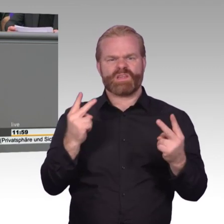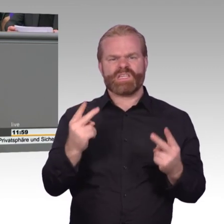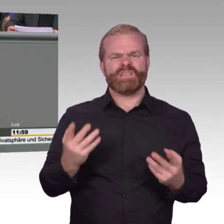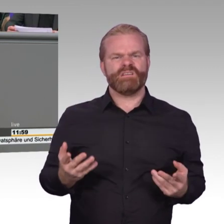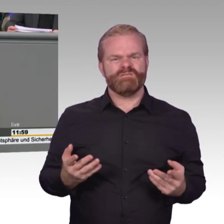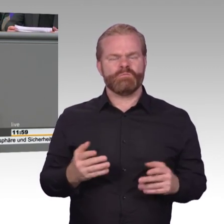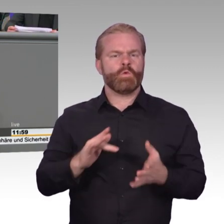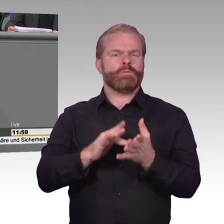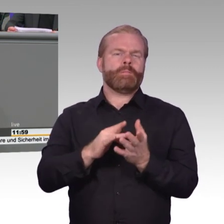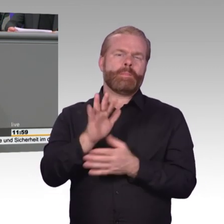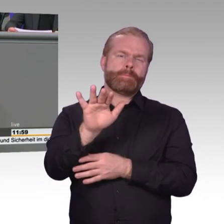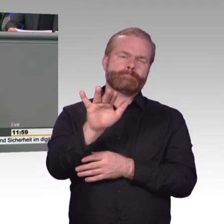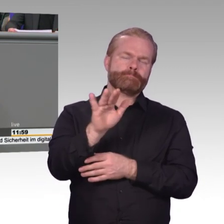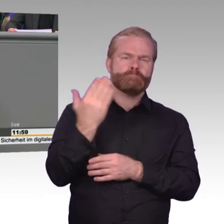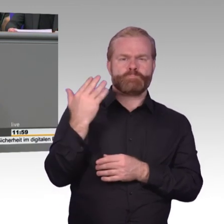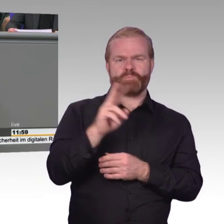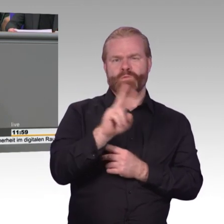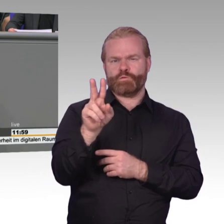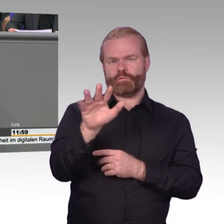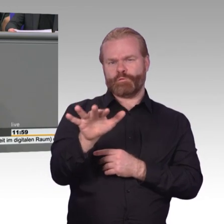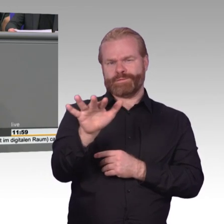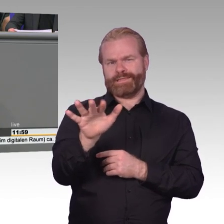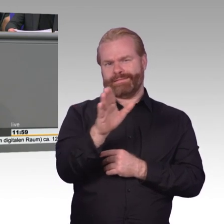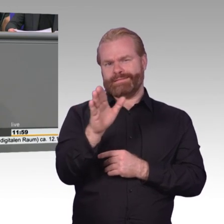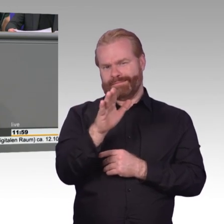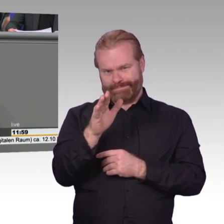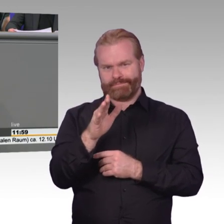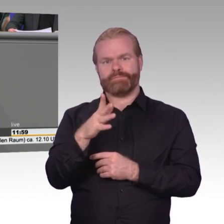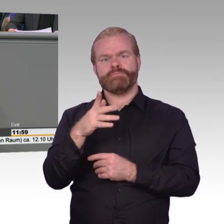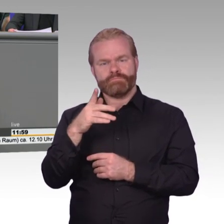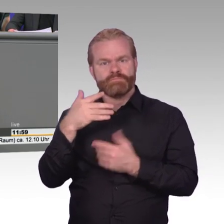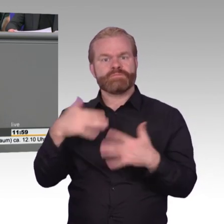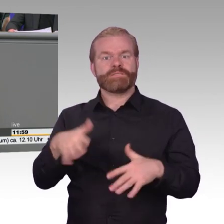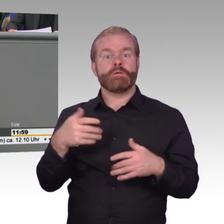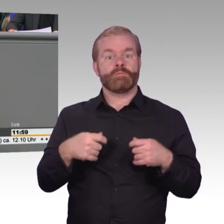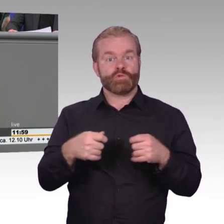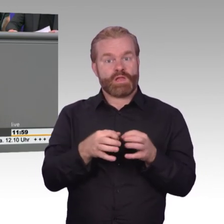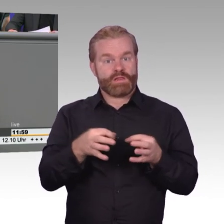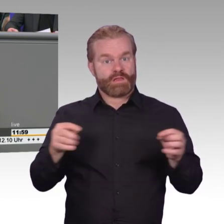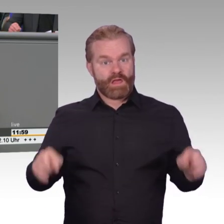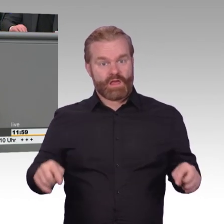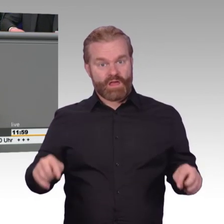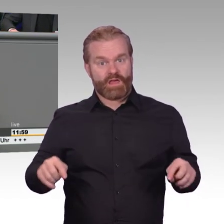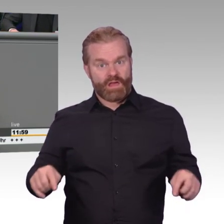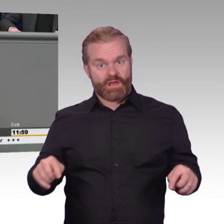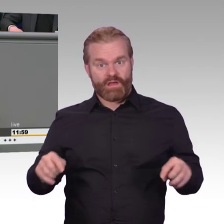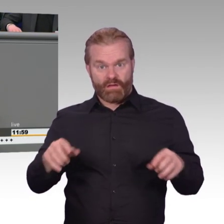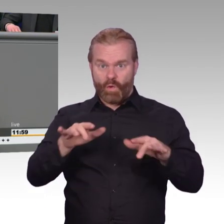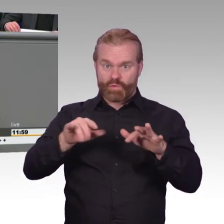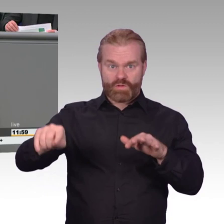Infrastruktur vom Bundestag und Bundesregierung sind Angriffe auf unsere Demokratie. die